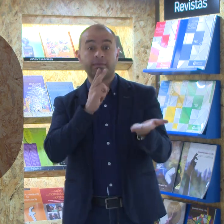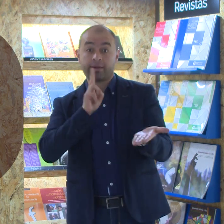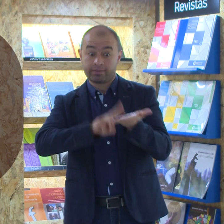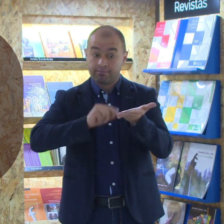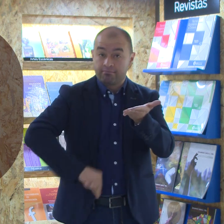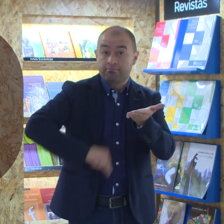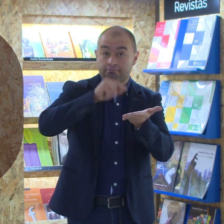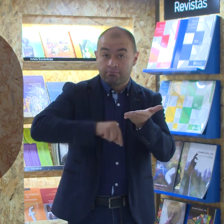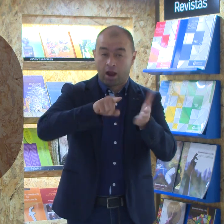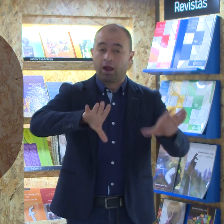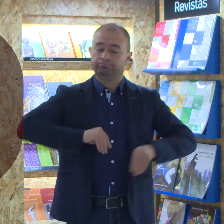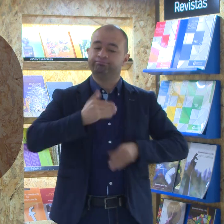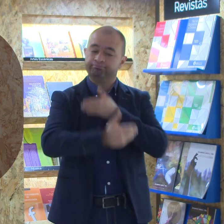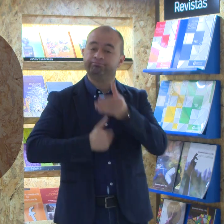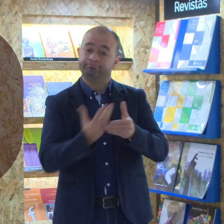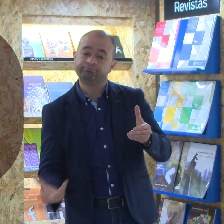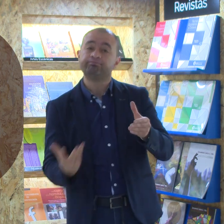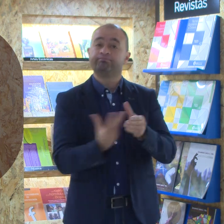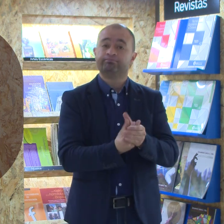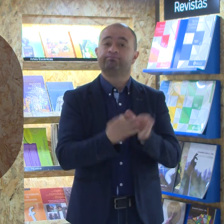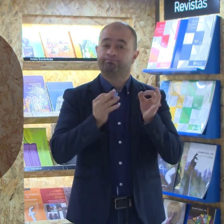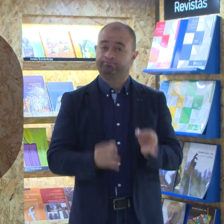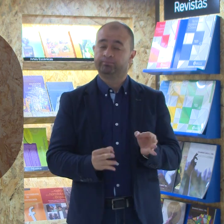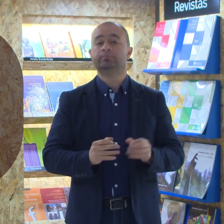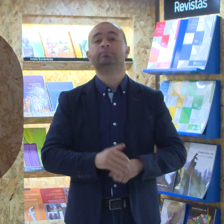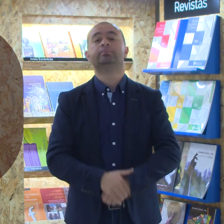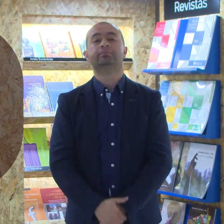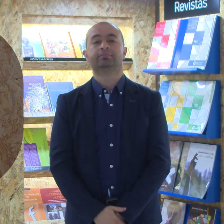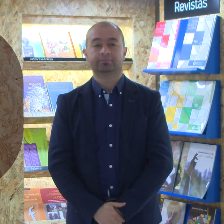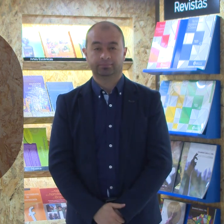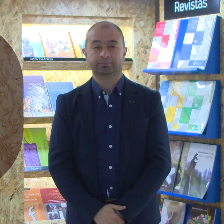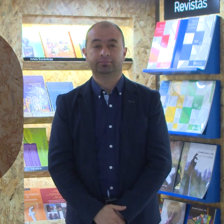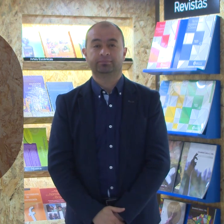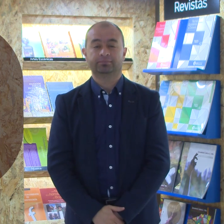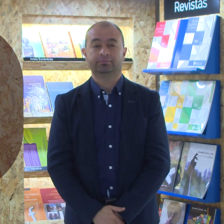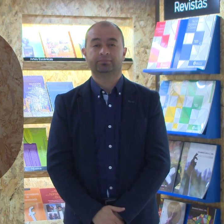Sexto, firmar el consentimiento informado para la realización de la caracterización.